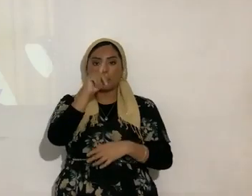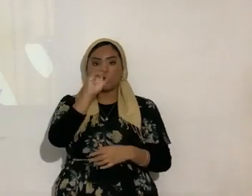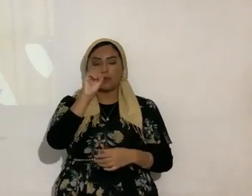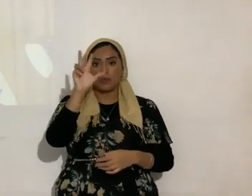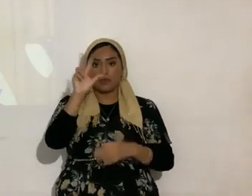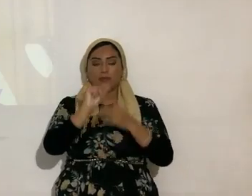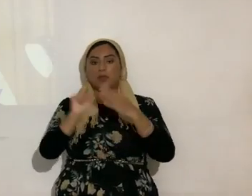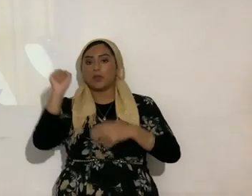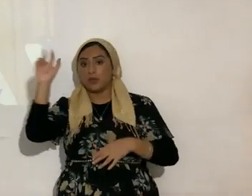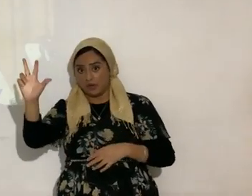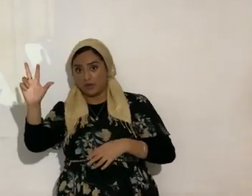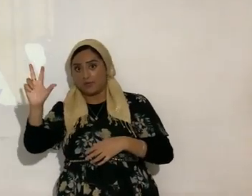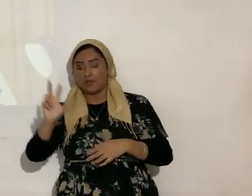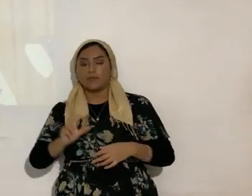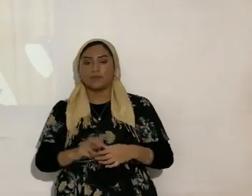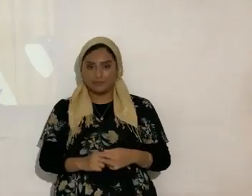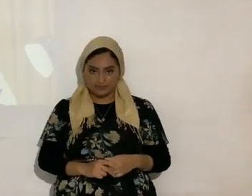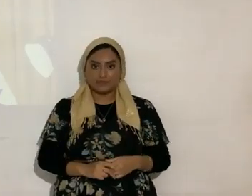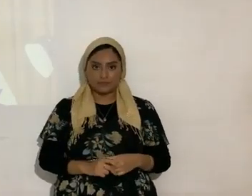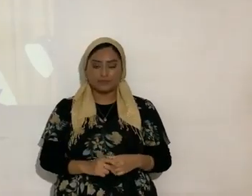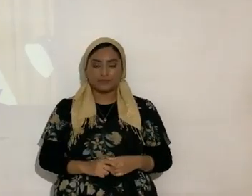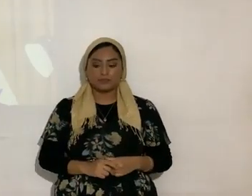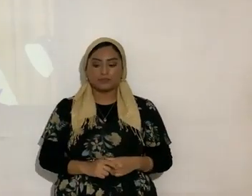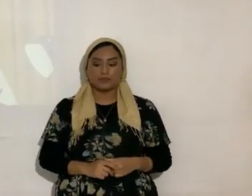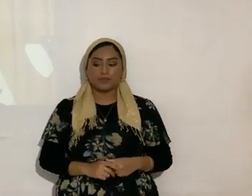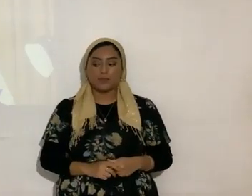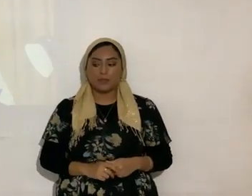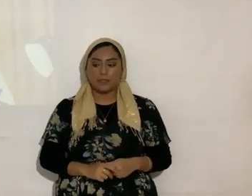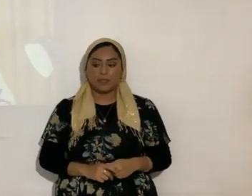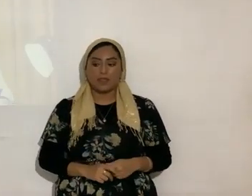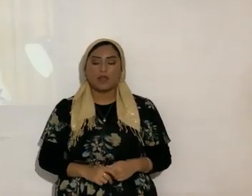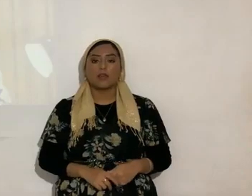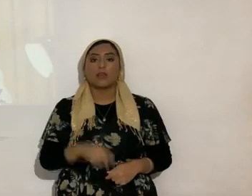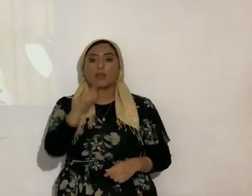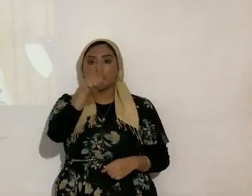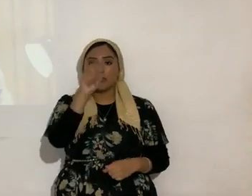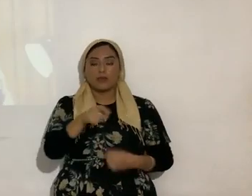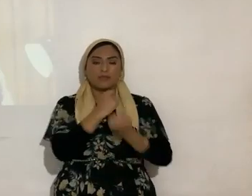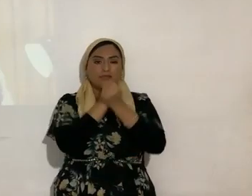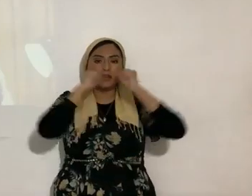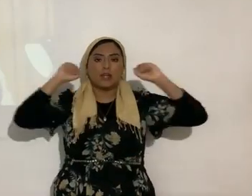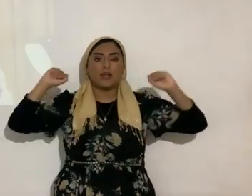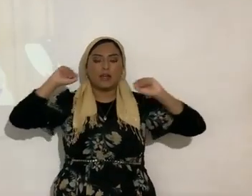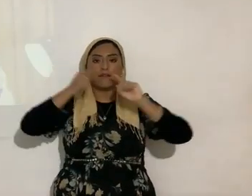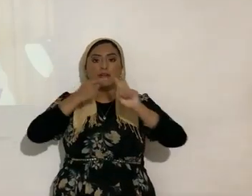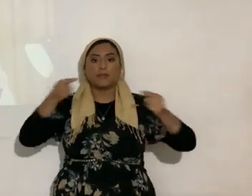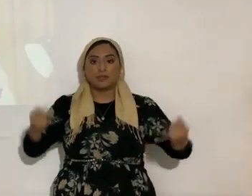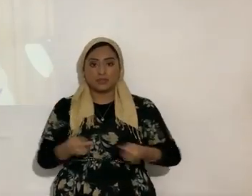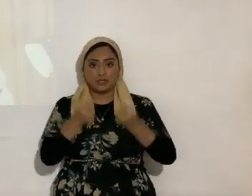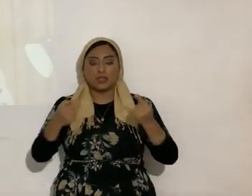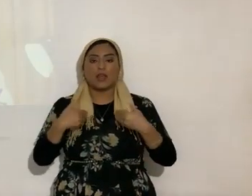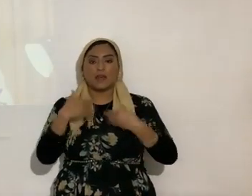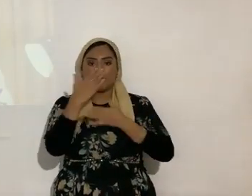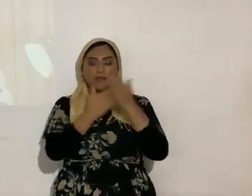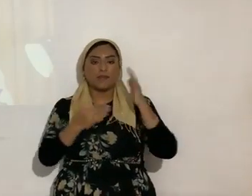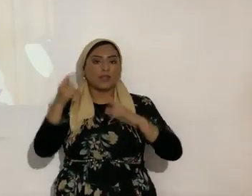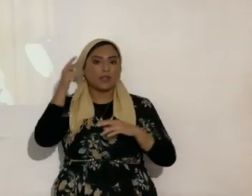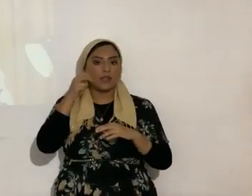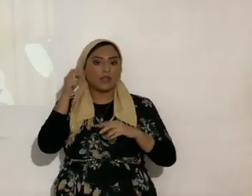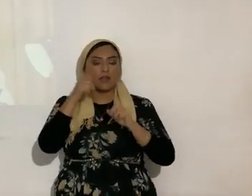¿sí? ¿de acuerdo? Bueno, te tienes que liberar del pecado, hay unos audios de liberación demoníaca,